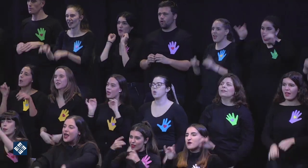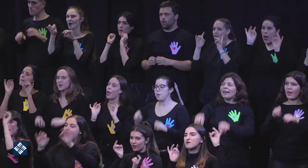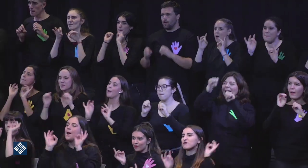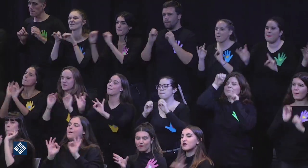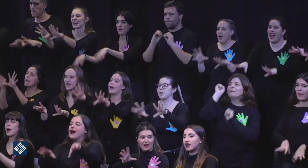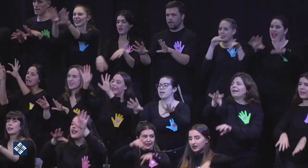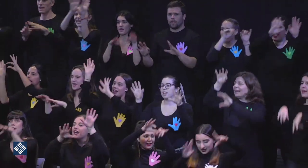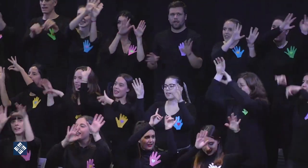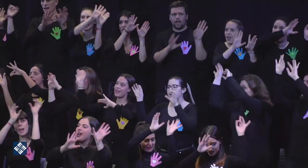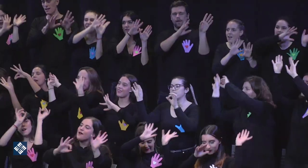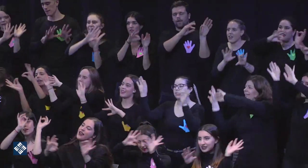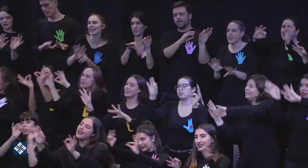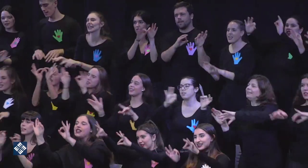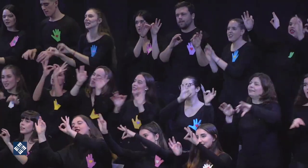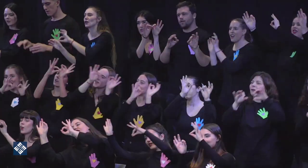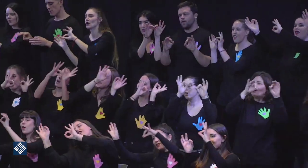Magia que ha venido,